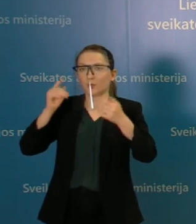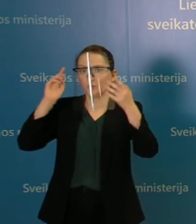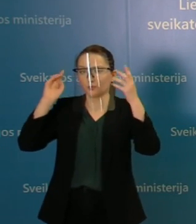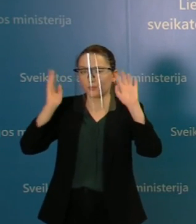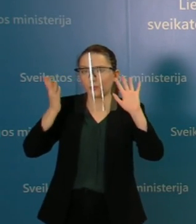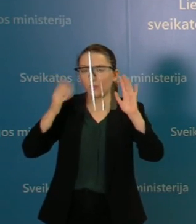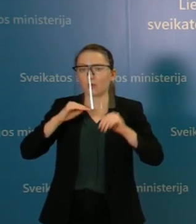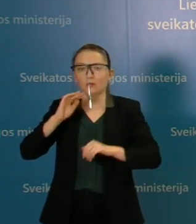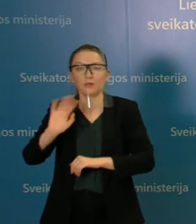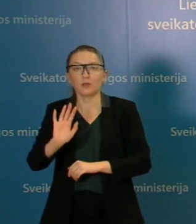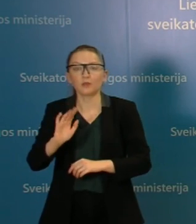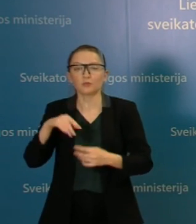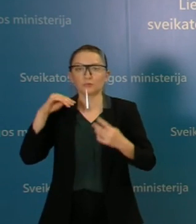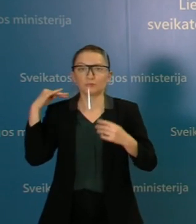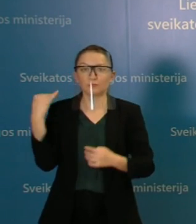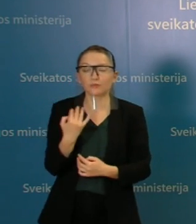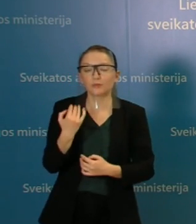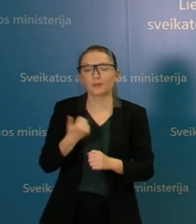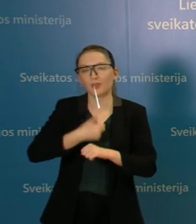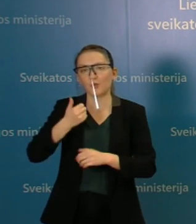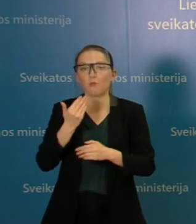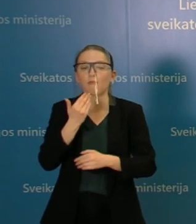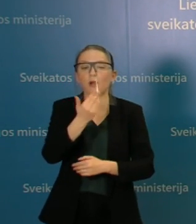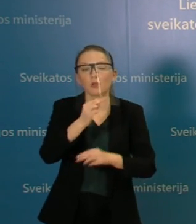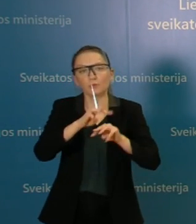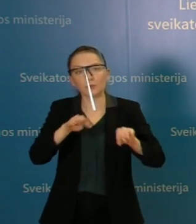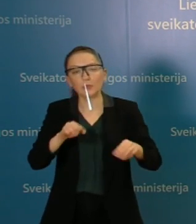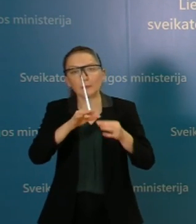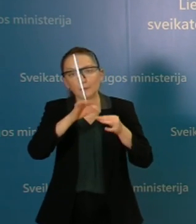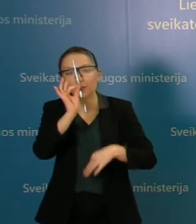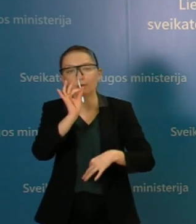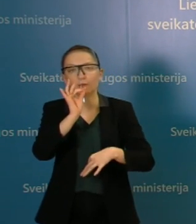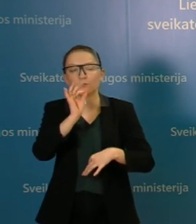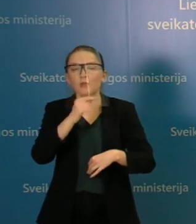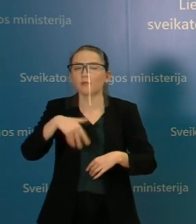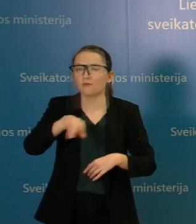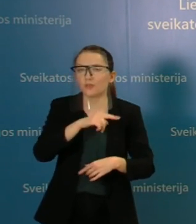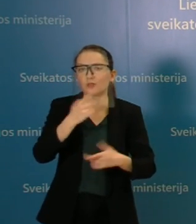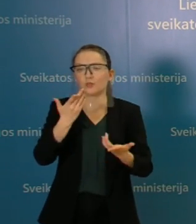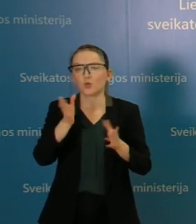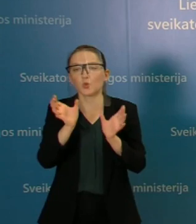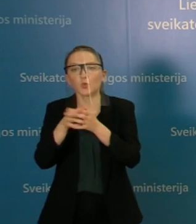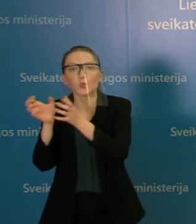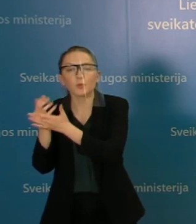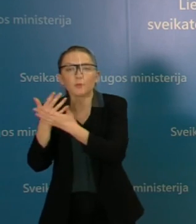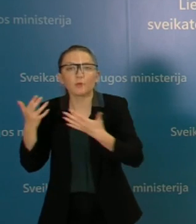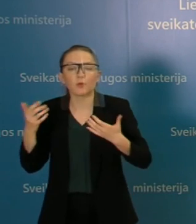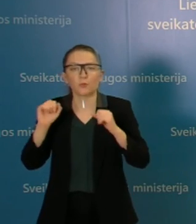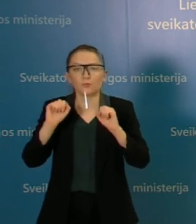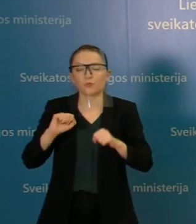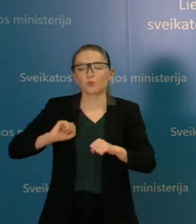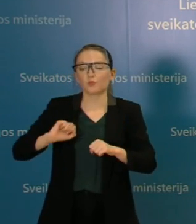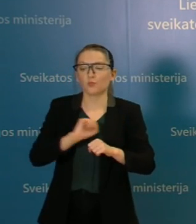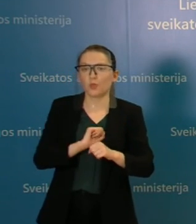kažkokį neiškumų, paklausti ministeriją. Tikrai mes mielai visom ir profesiniam grupiam ir